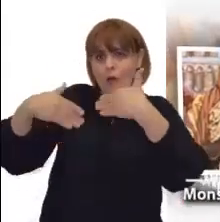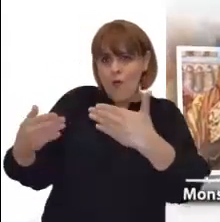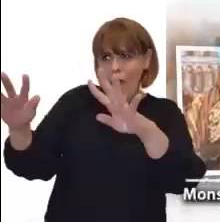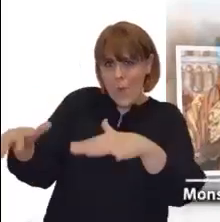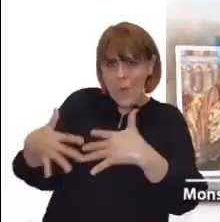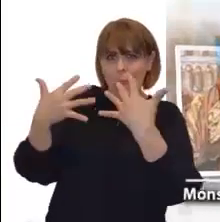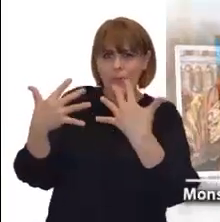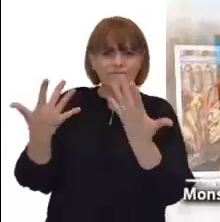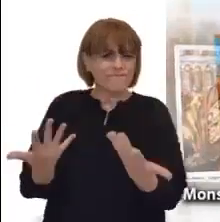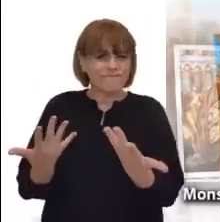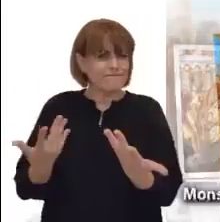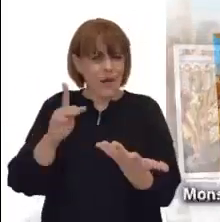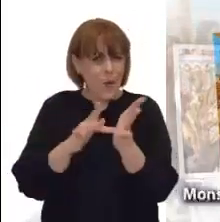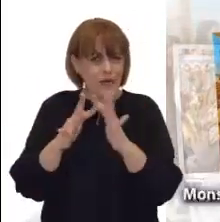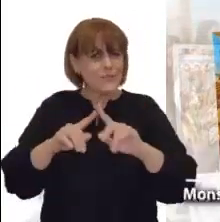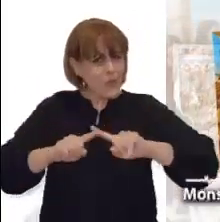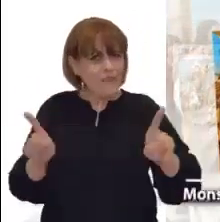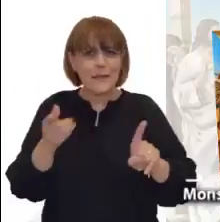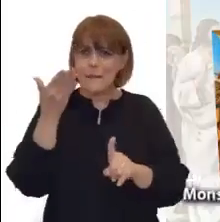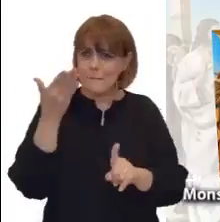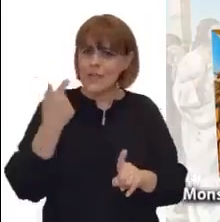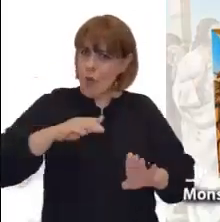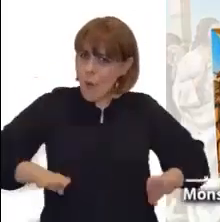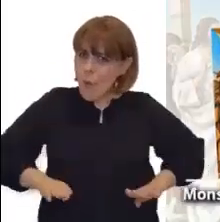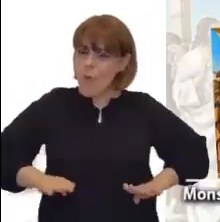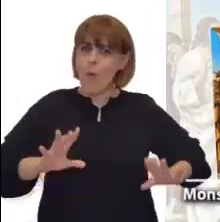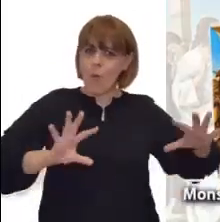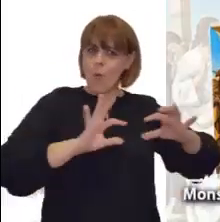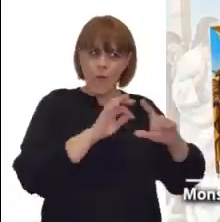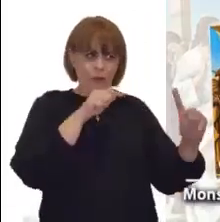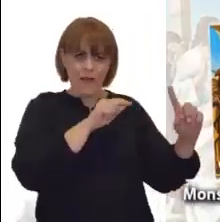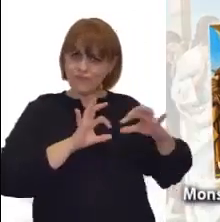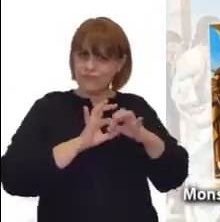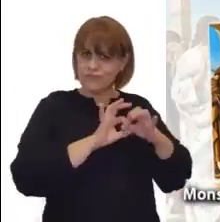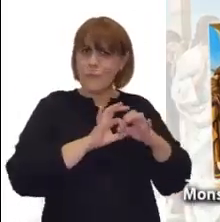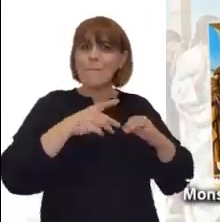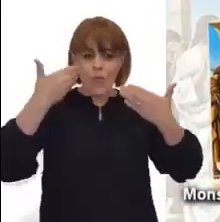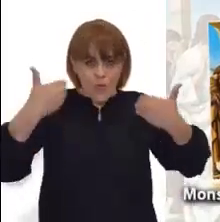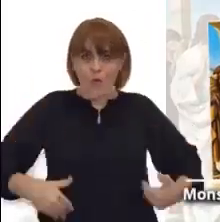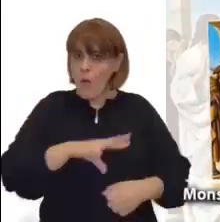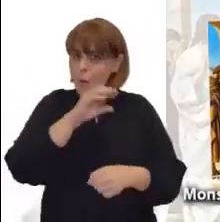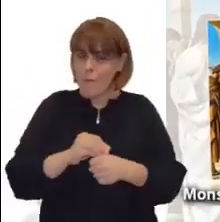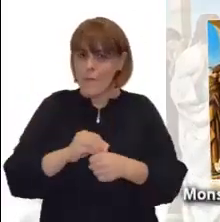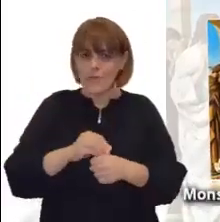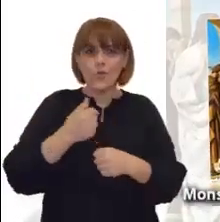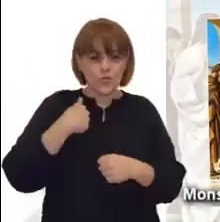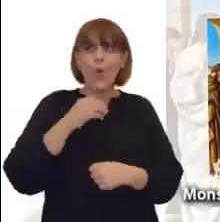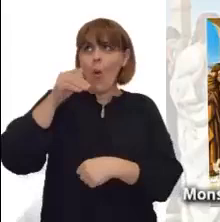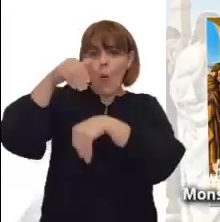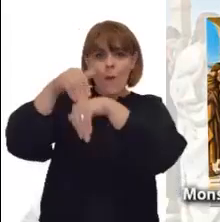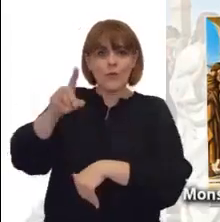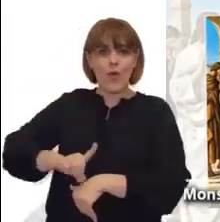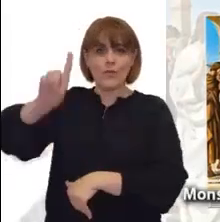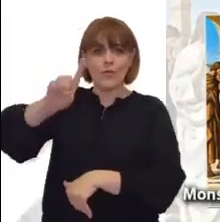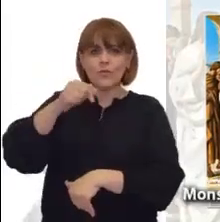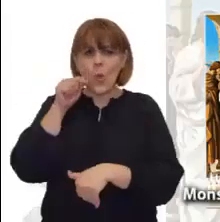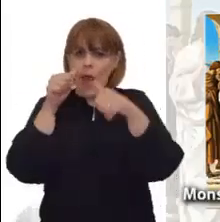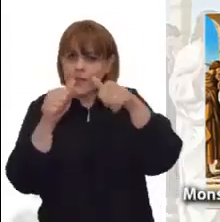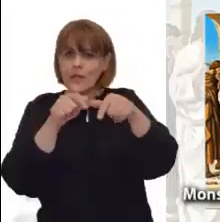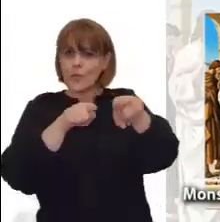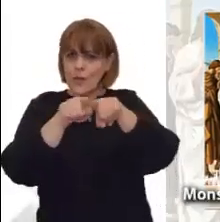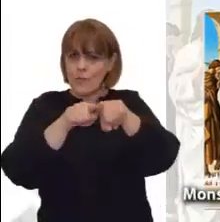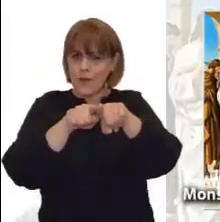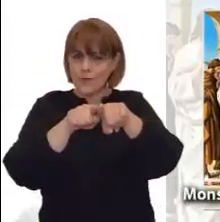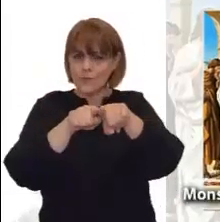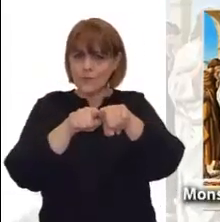entregan al placer todos nuestros esfuerzos. Nos equivocamos rotundamente cuando ponemos